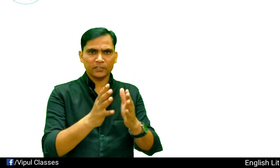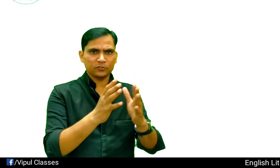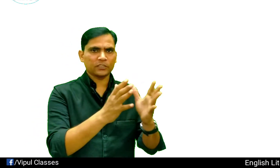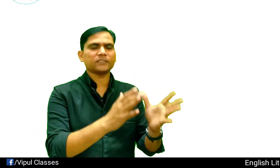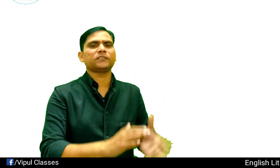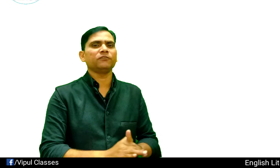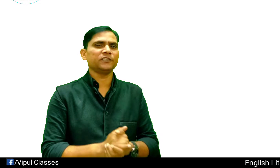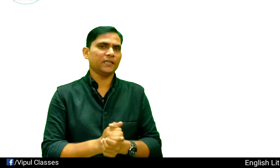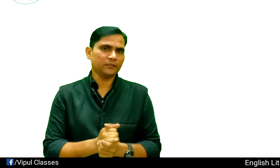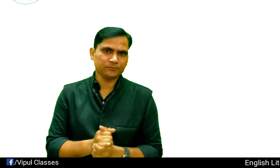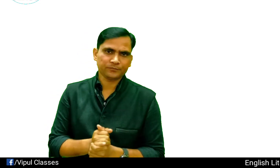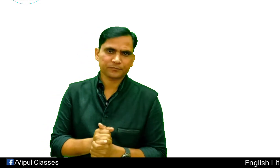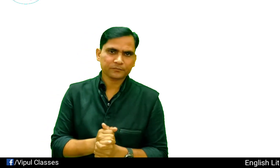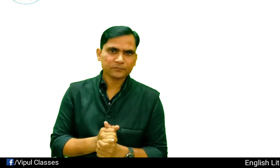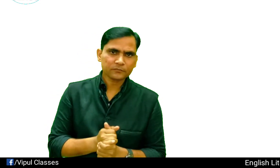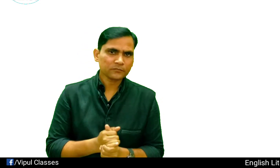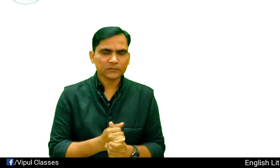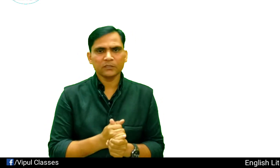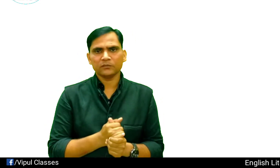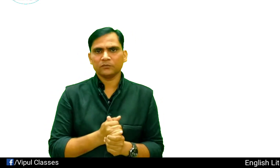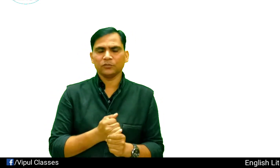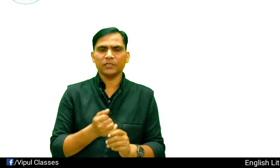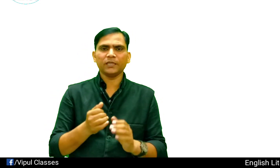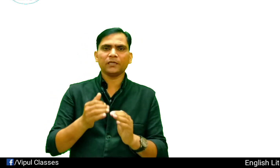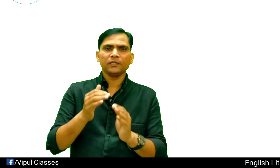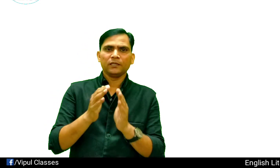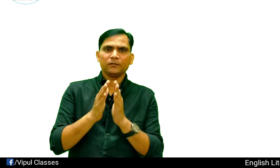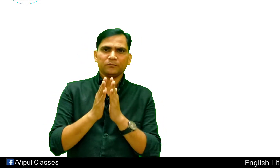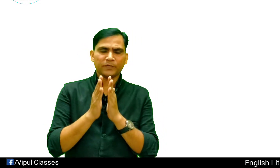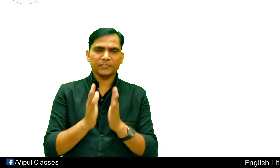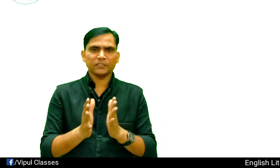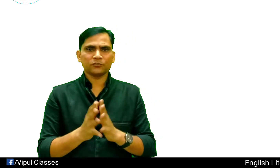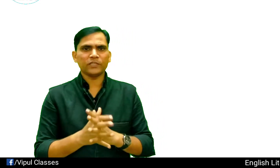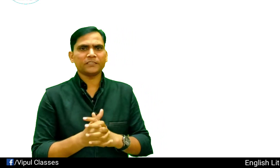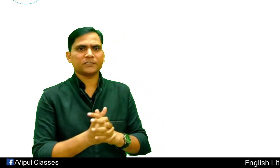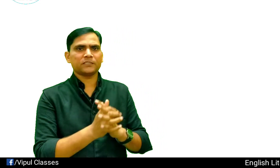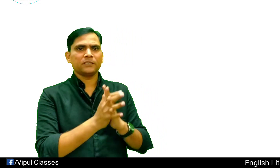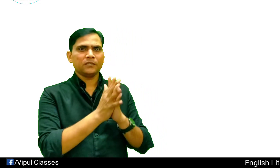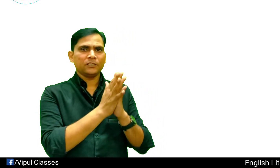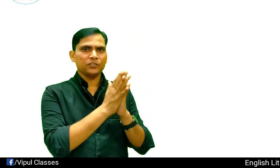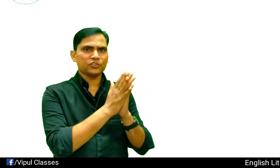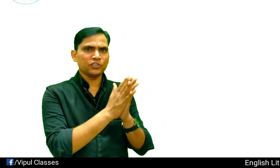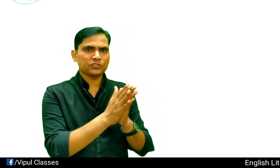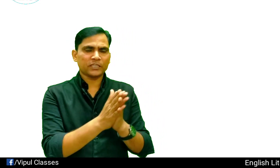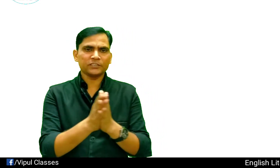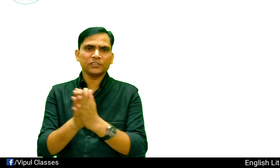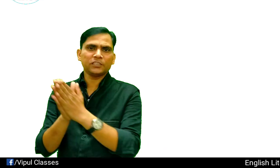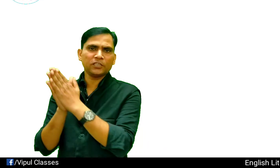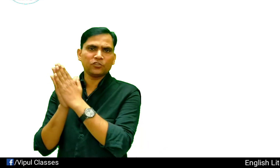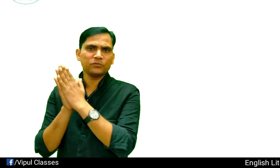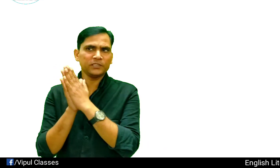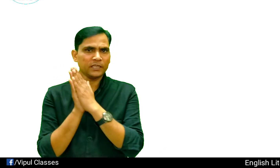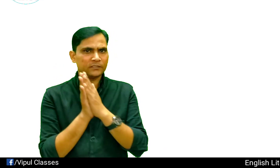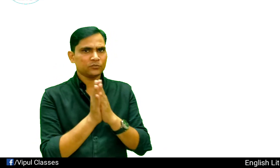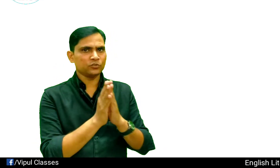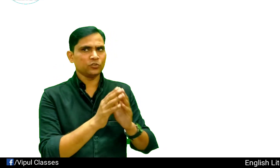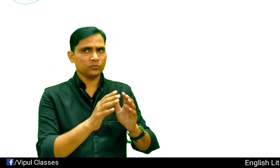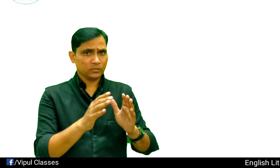हर्ट को तलास्ते फीरते हैं तो देखे माँ अग्लिठी स्टूडेंट्स इतनी सारी चीजी देखनों को मिलती हैं तो जो